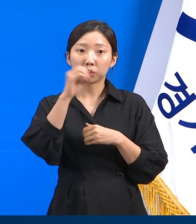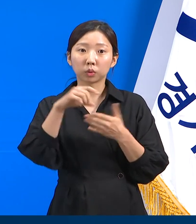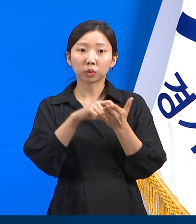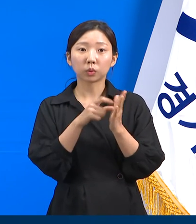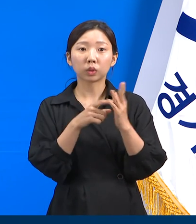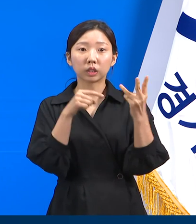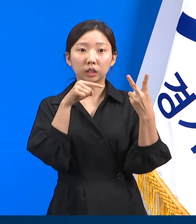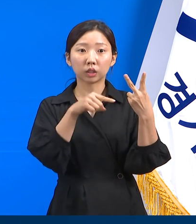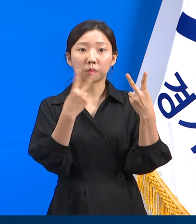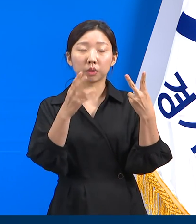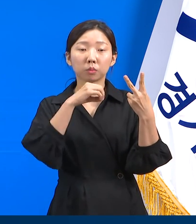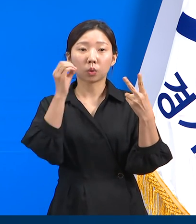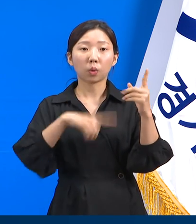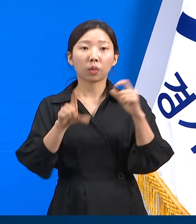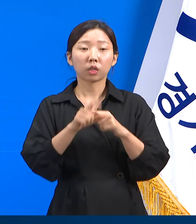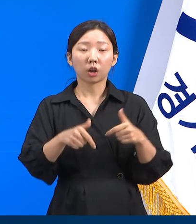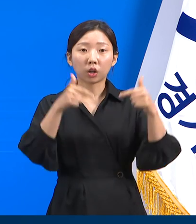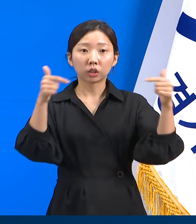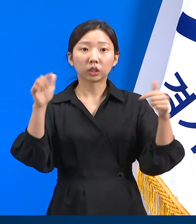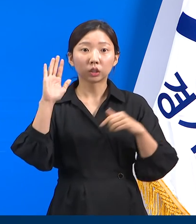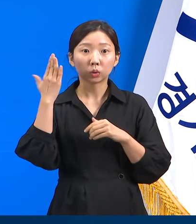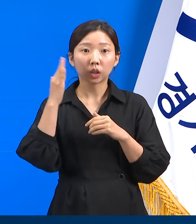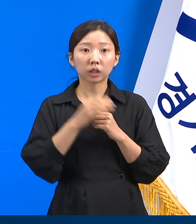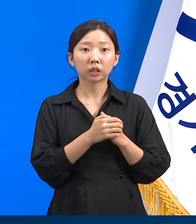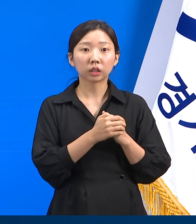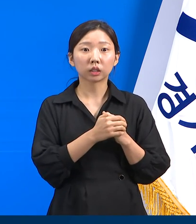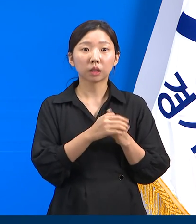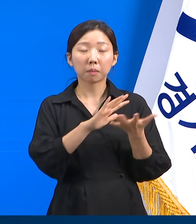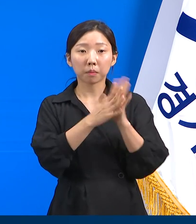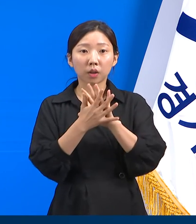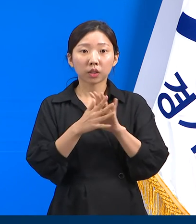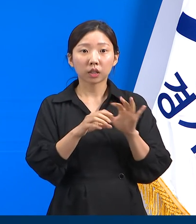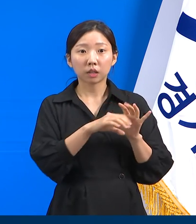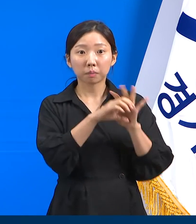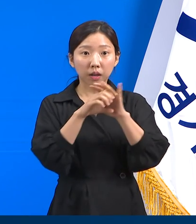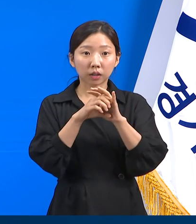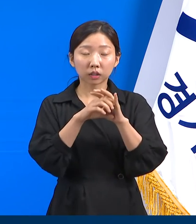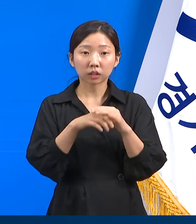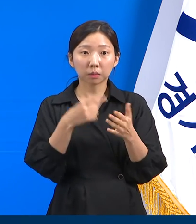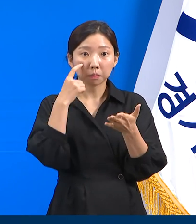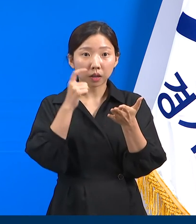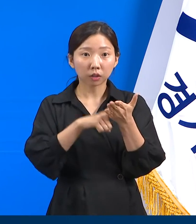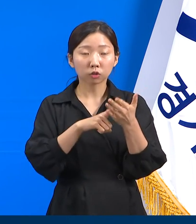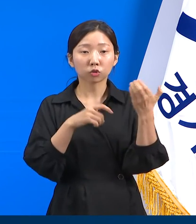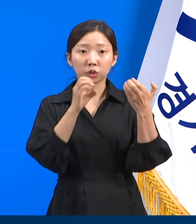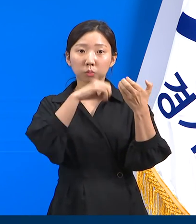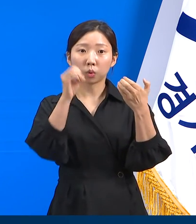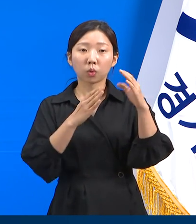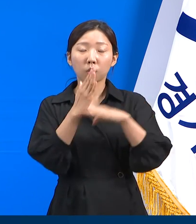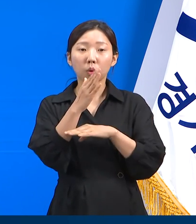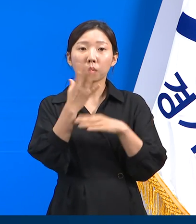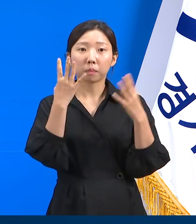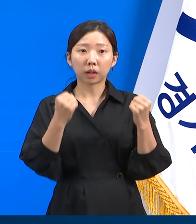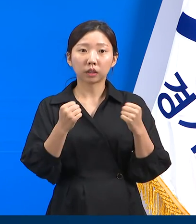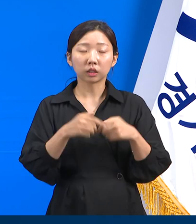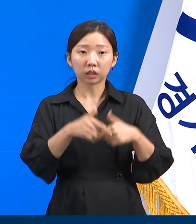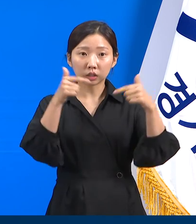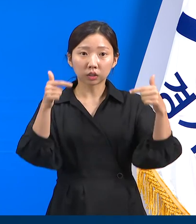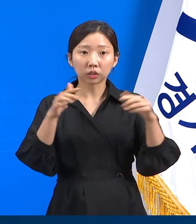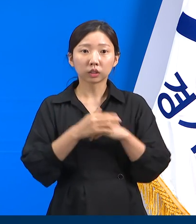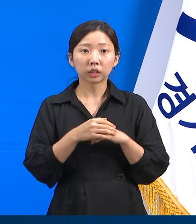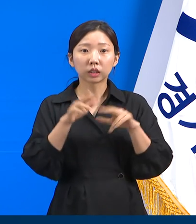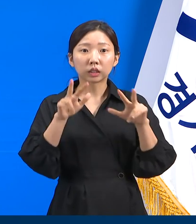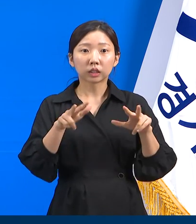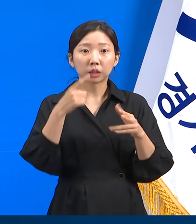% 증가한 수치입니다. 최근 델타 변이 검출률이 전국적으로 90% 이상으로 매우 높게 나타나고 있습니다. 현재 발생